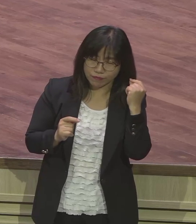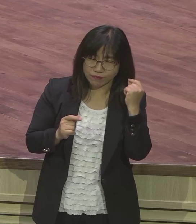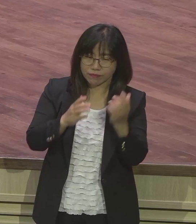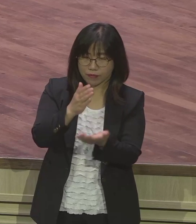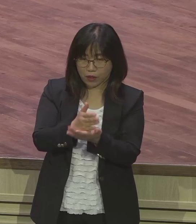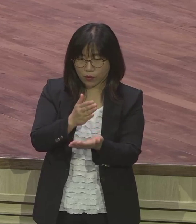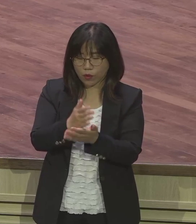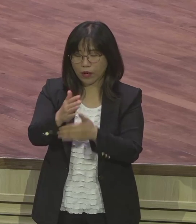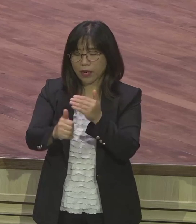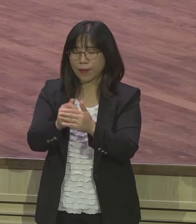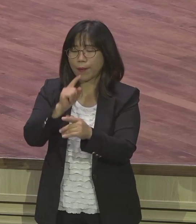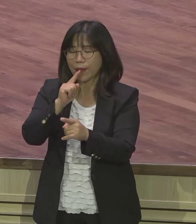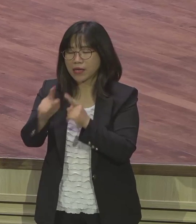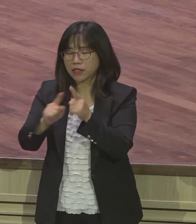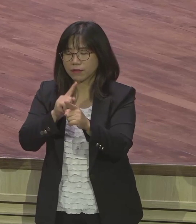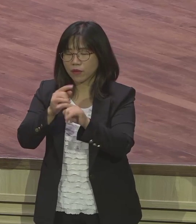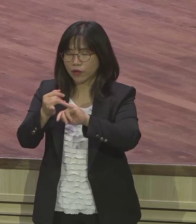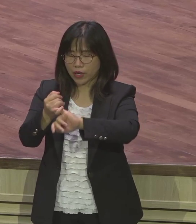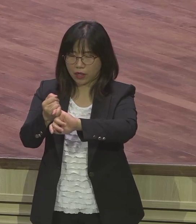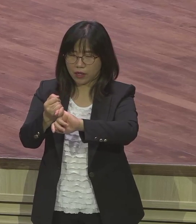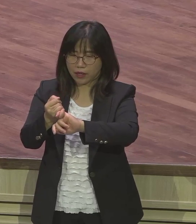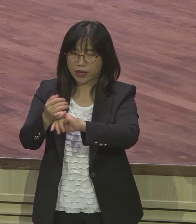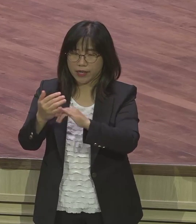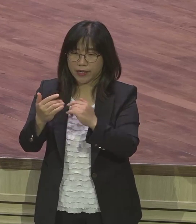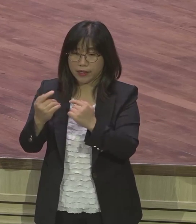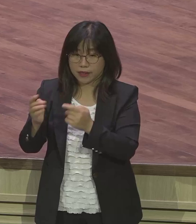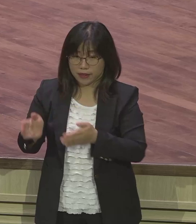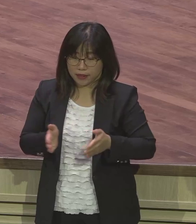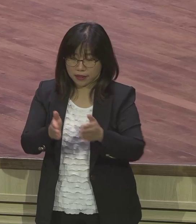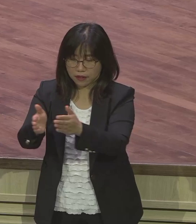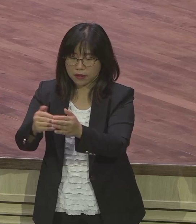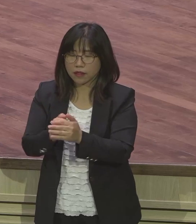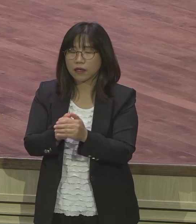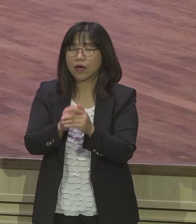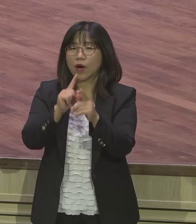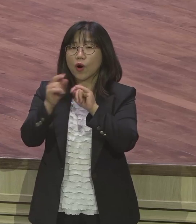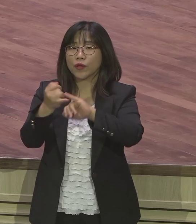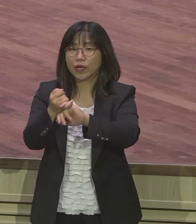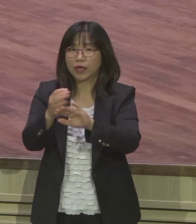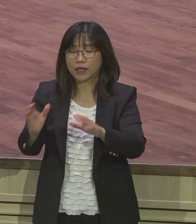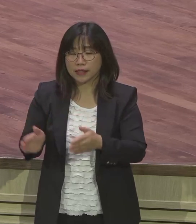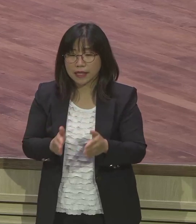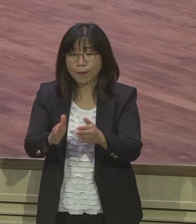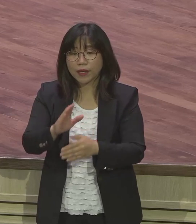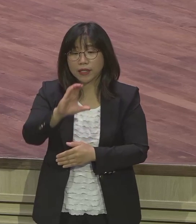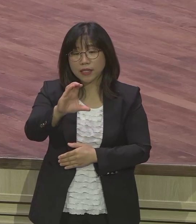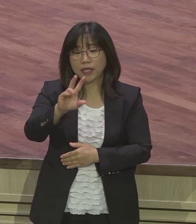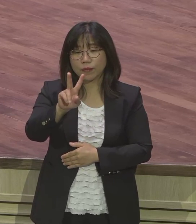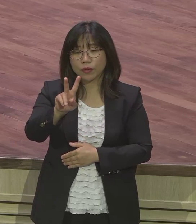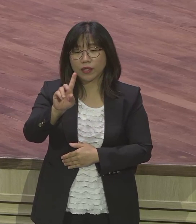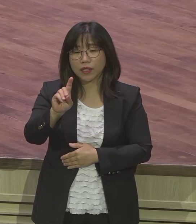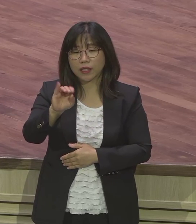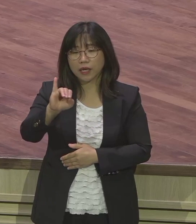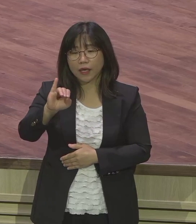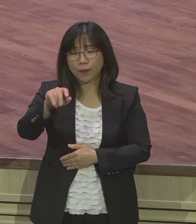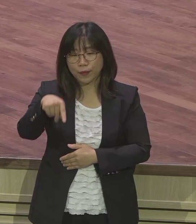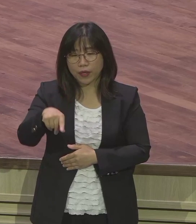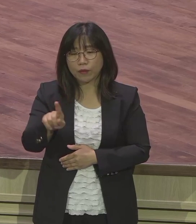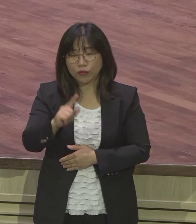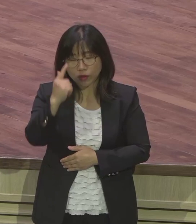말씀 은약의 여정은요 이 은약 삶 속에 그래서 12대 앞에 게 뭡니까? 12대 앞에 게 뭡니까? 우리 교수님까지 말하고 제가